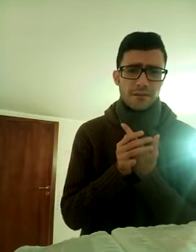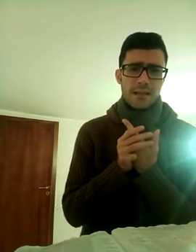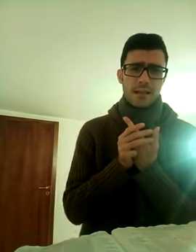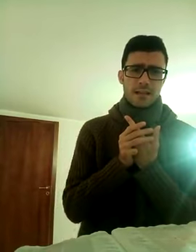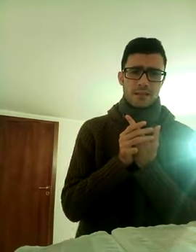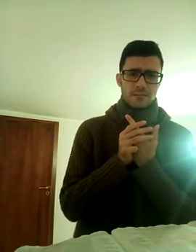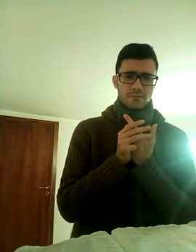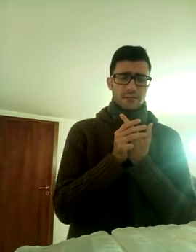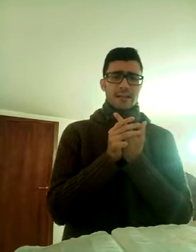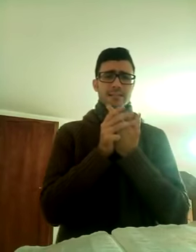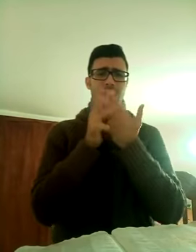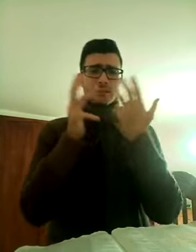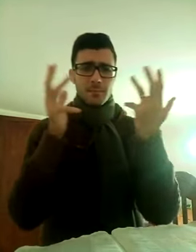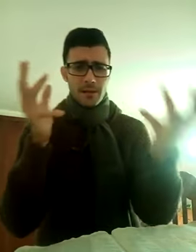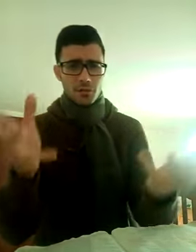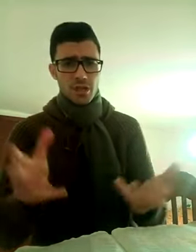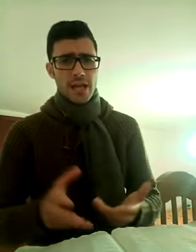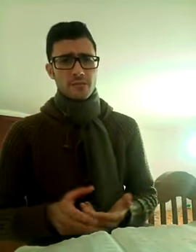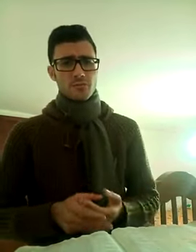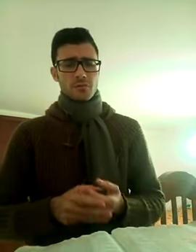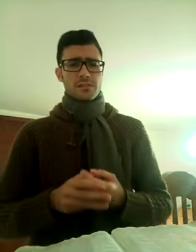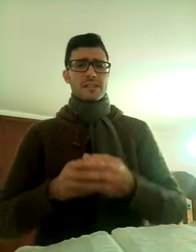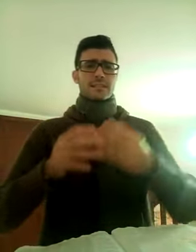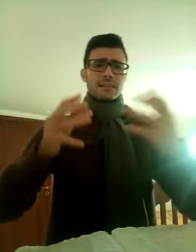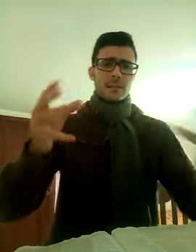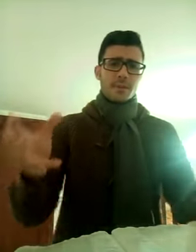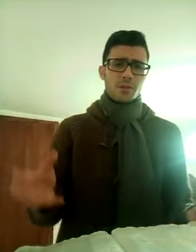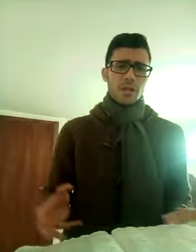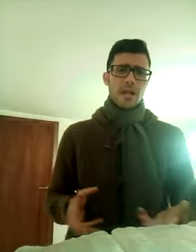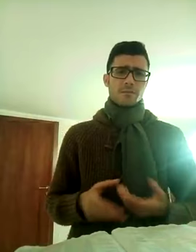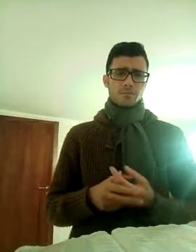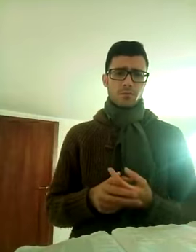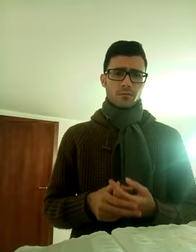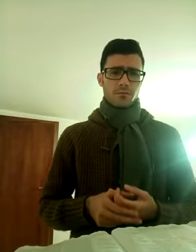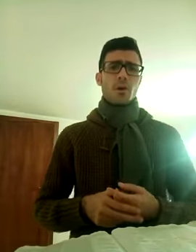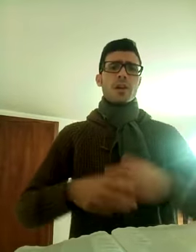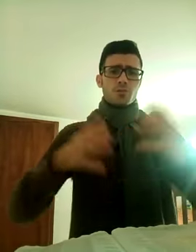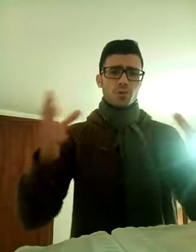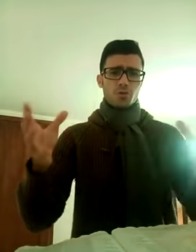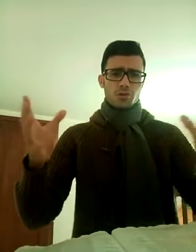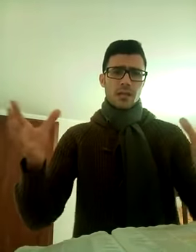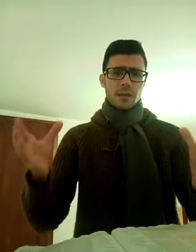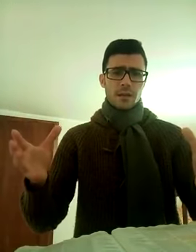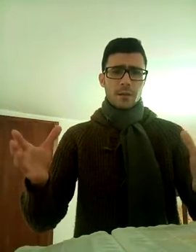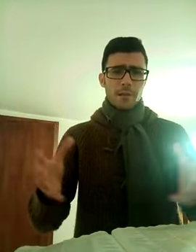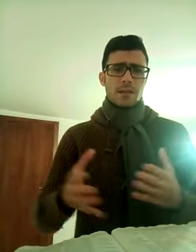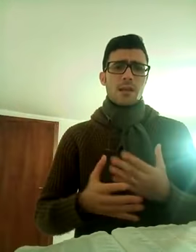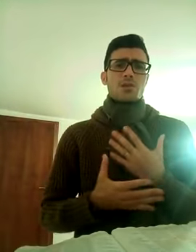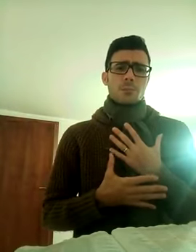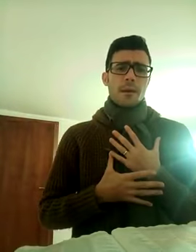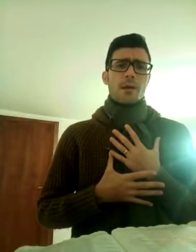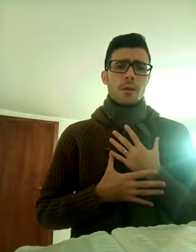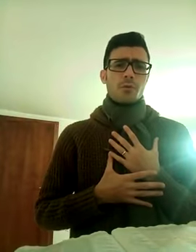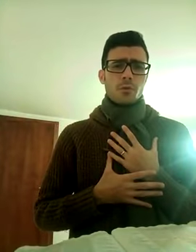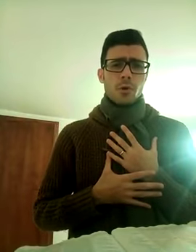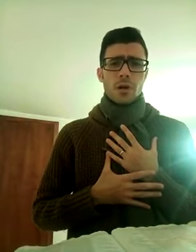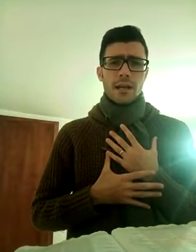fratelli, il 30%, il 70%, voglio aggiungere, perché io spero nel mio cuore